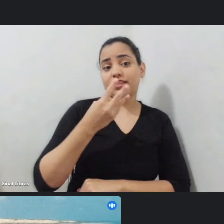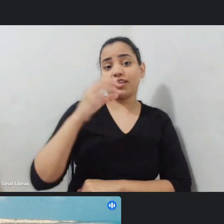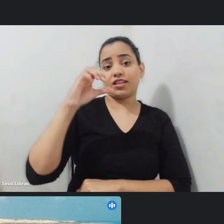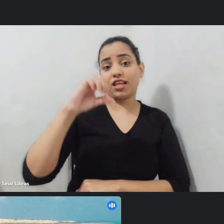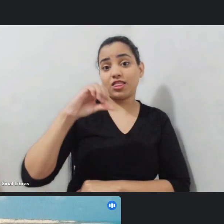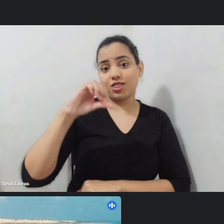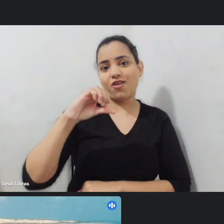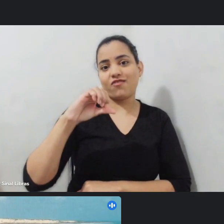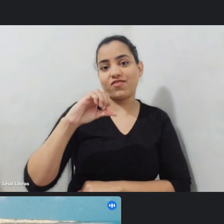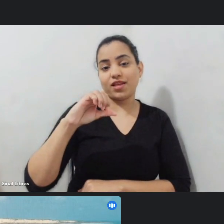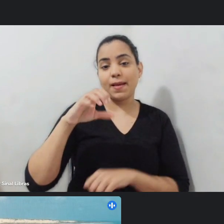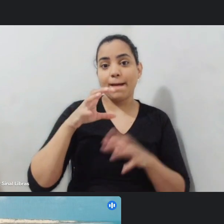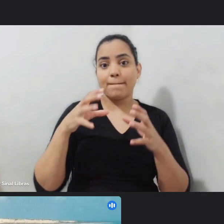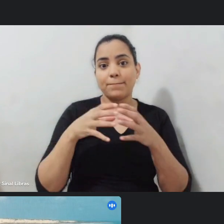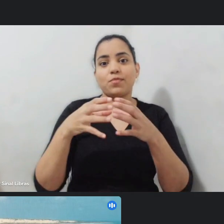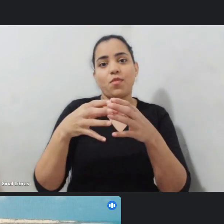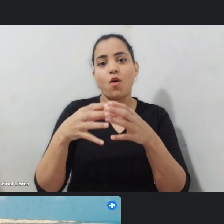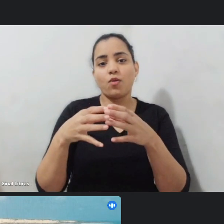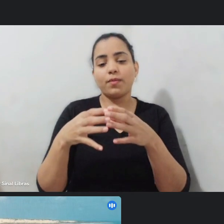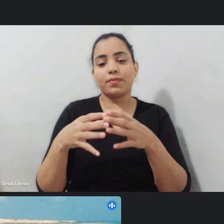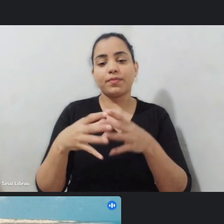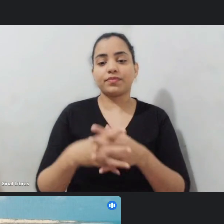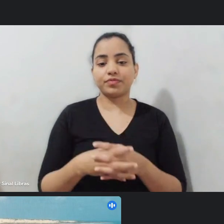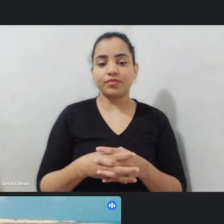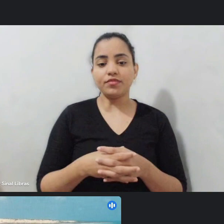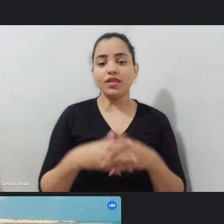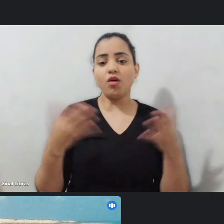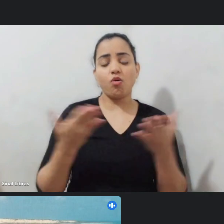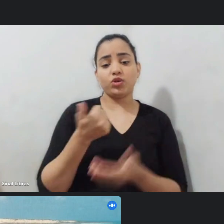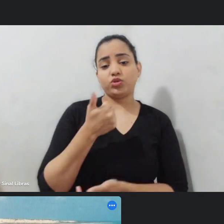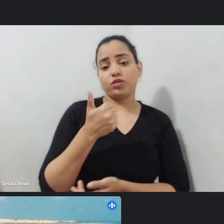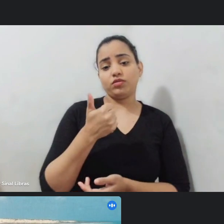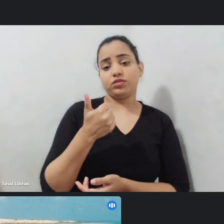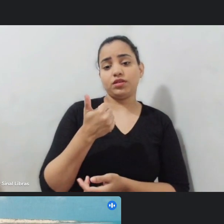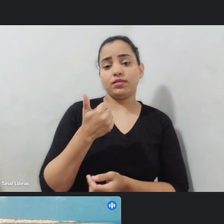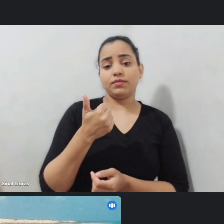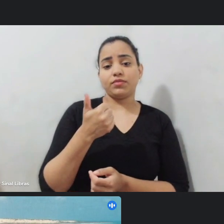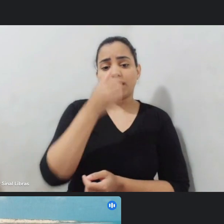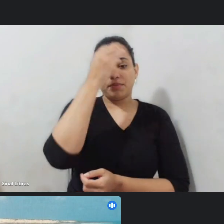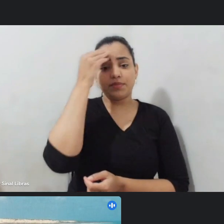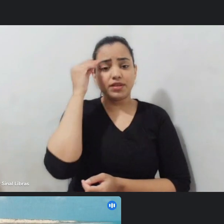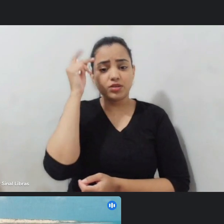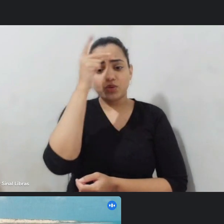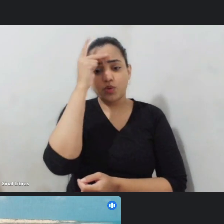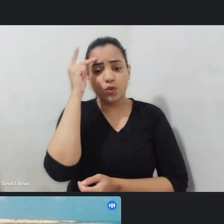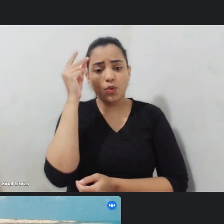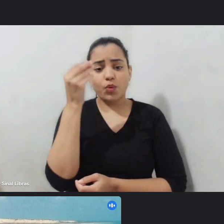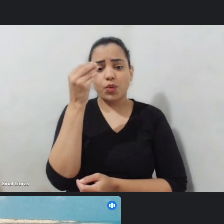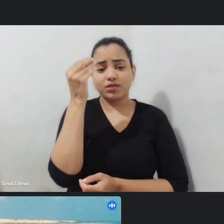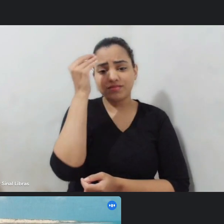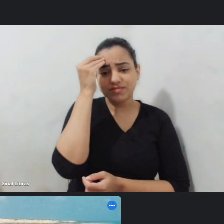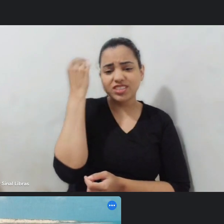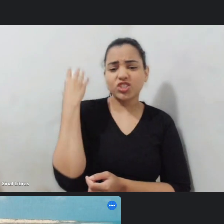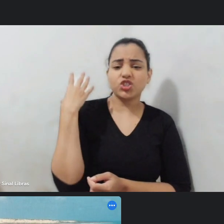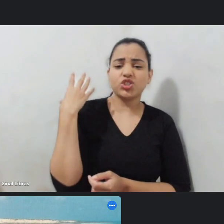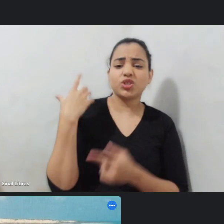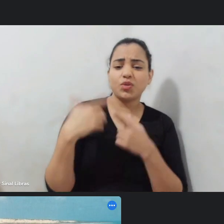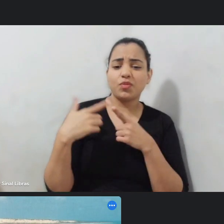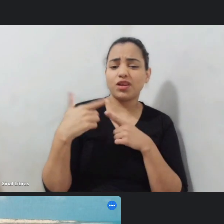foi desaparecendo as pessoas foram desistindo exatamente por falta de incentivo e o que é que cresceu a indústria do entretenimento